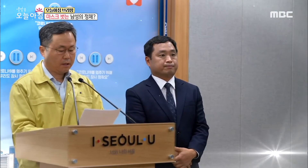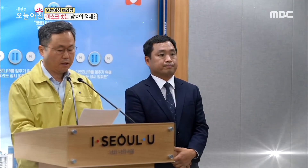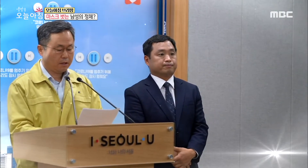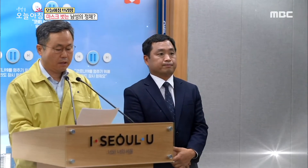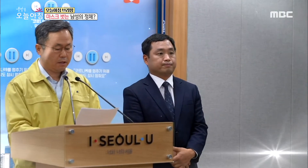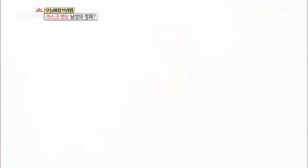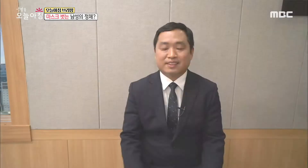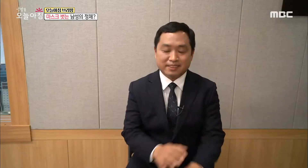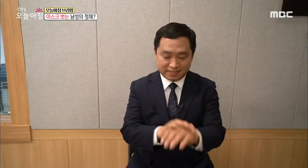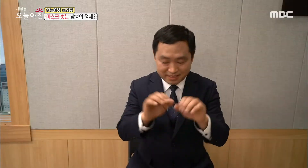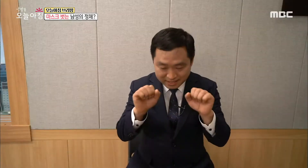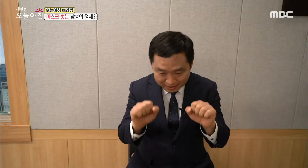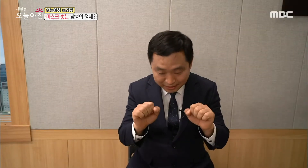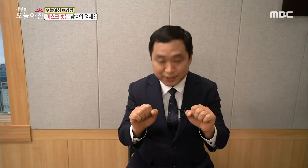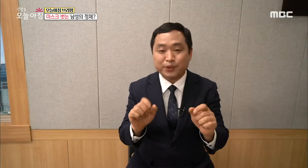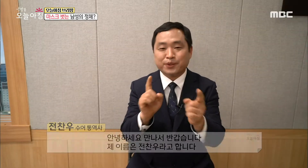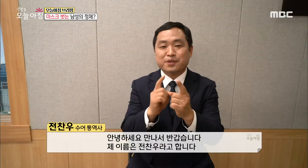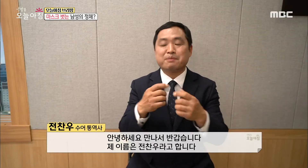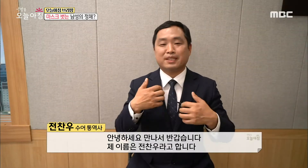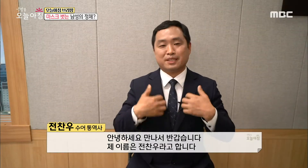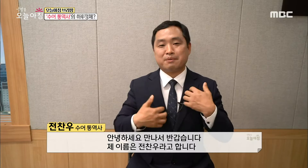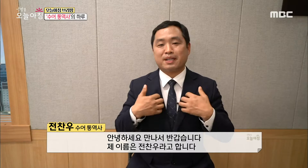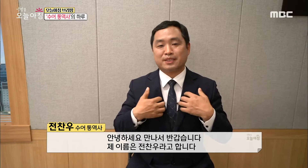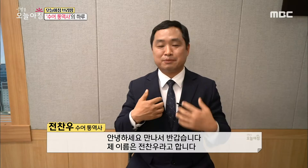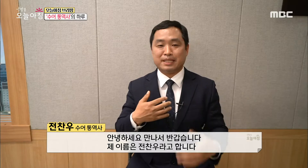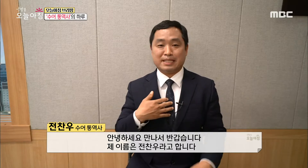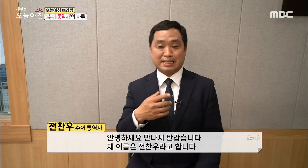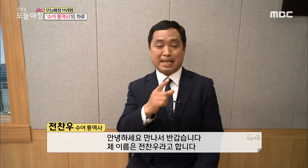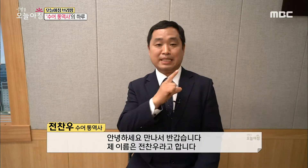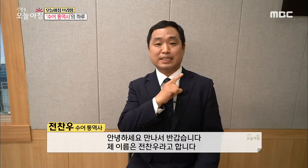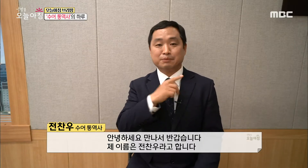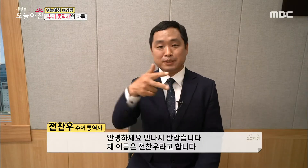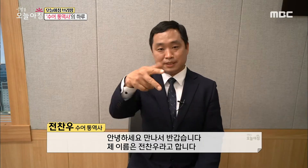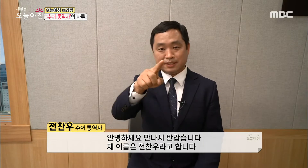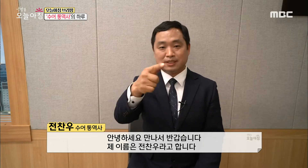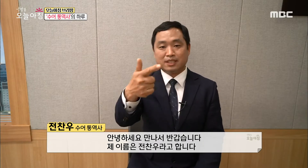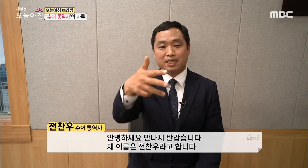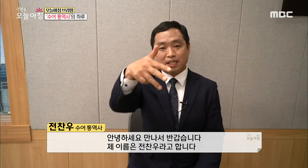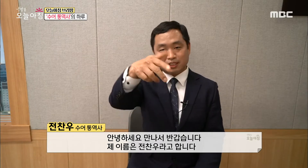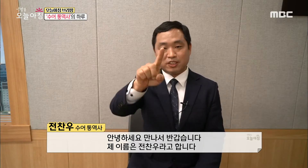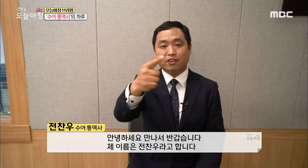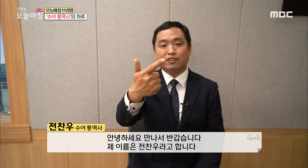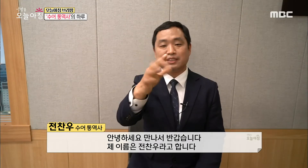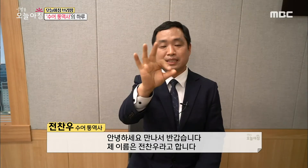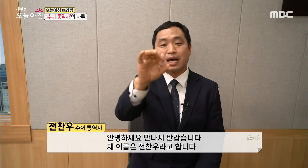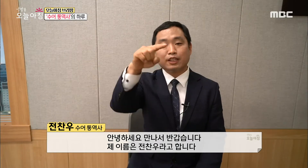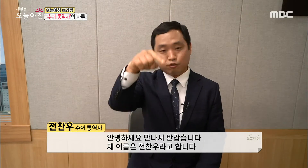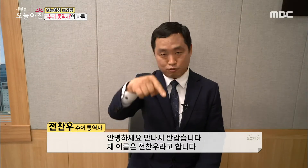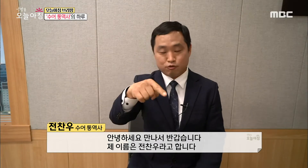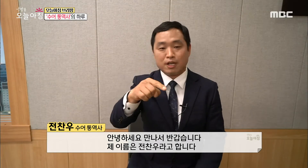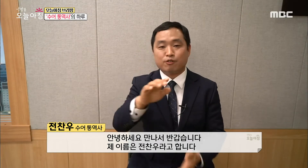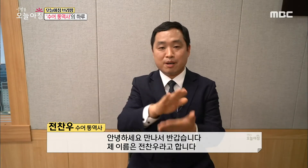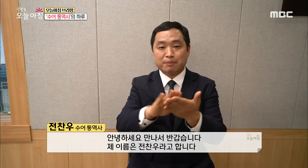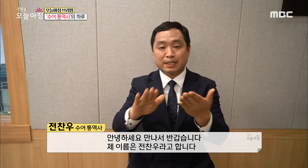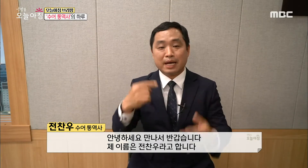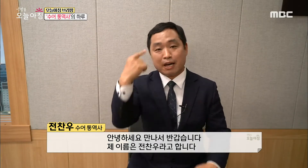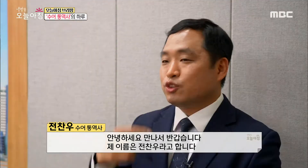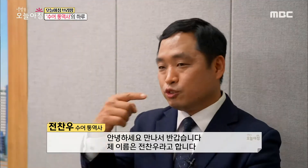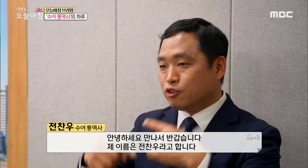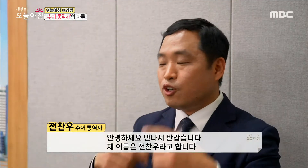전찬우씨 안녕하세요 만나서 반갑습니다 제 이름은 전찬우라고 합니다 수어